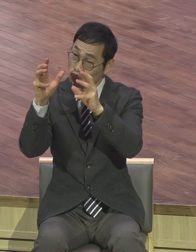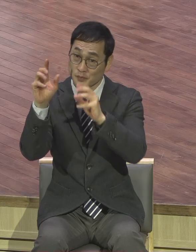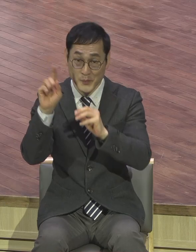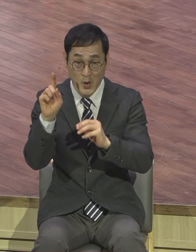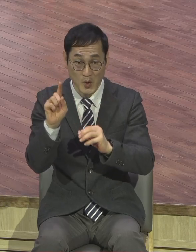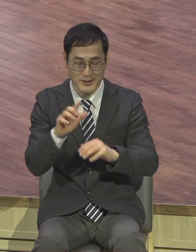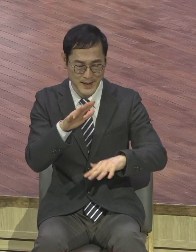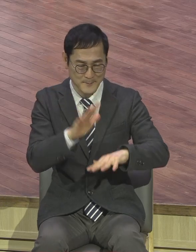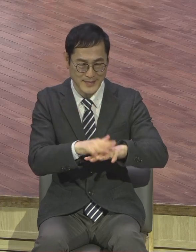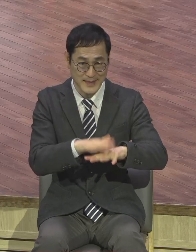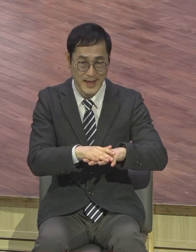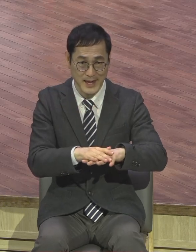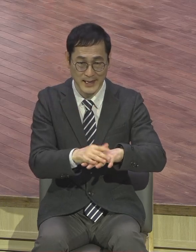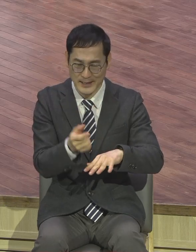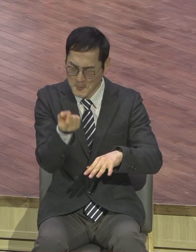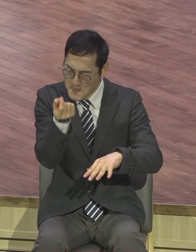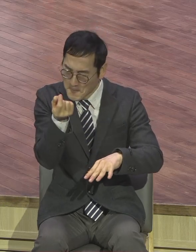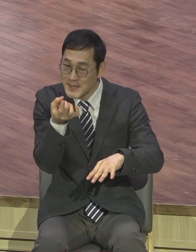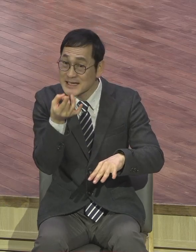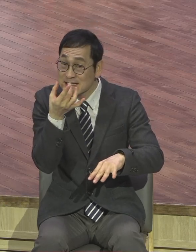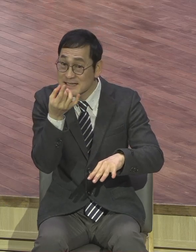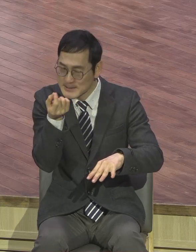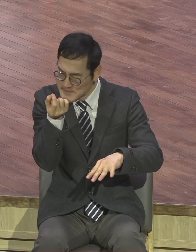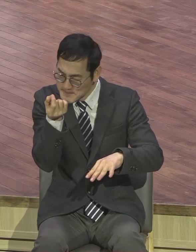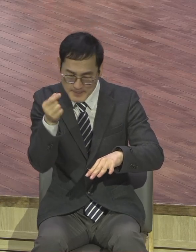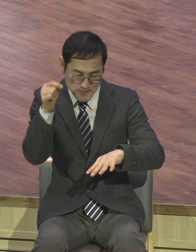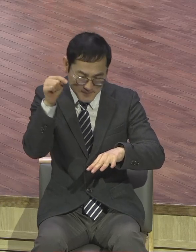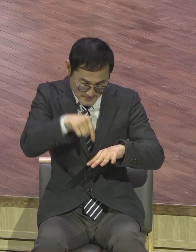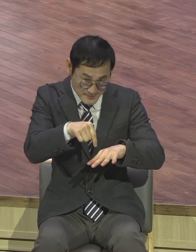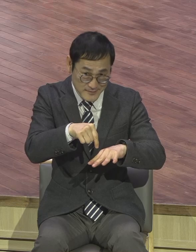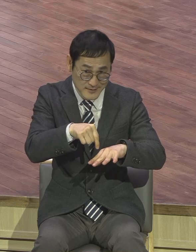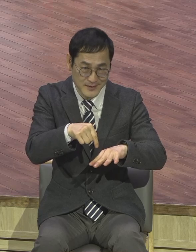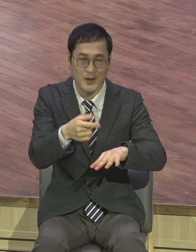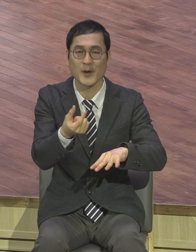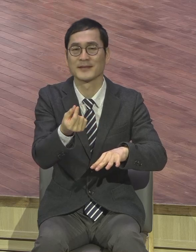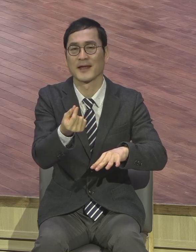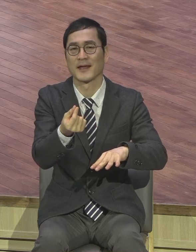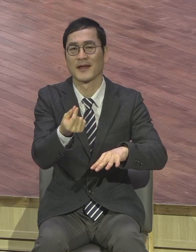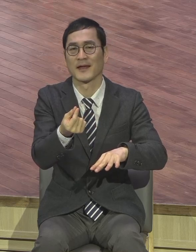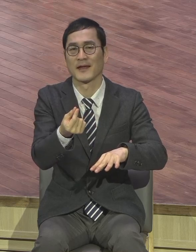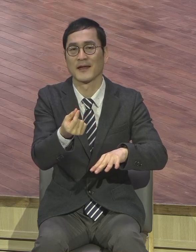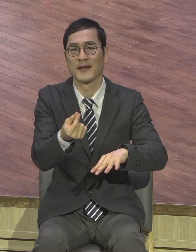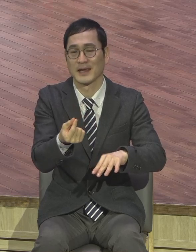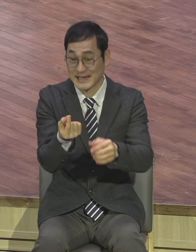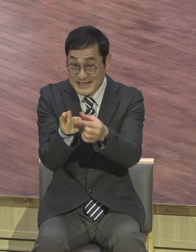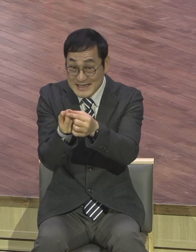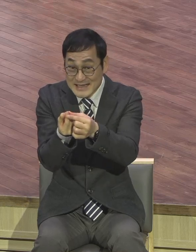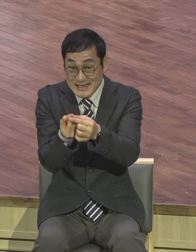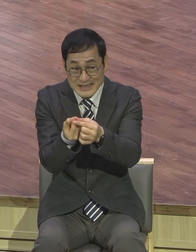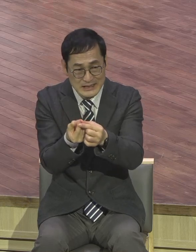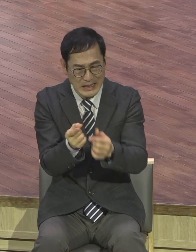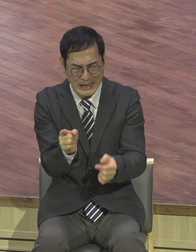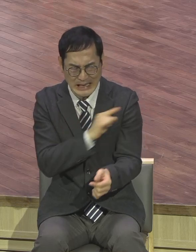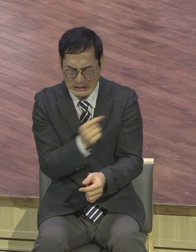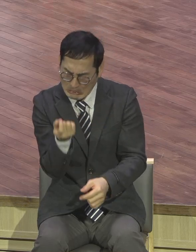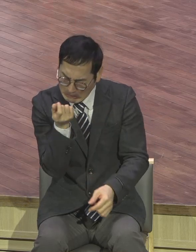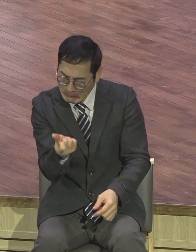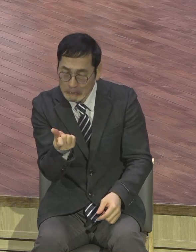밭에 갔다 심은 게다시 하나를 갔더니 이는 모든 시보다 작은 것이로되 자란 후에는 풀보다